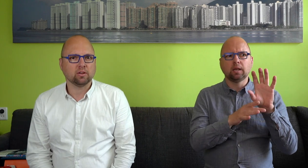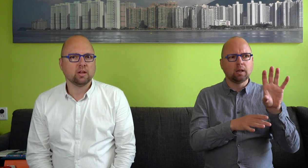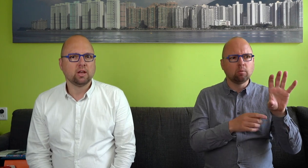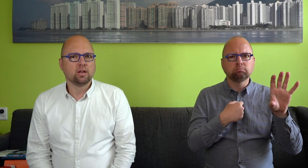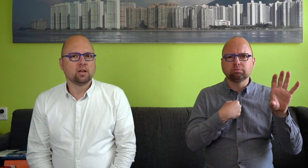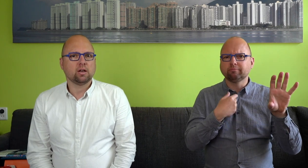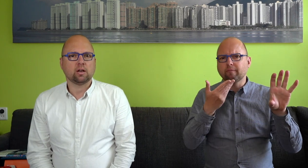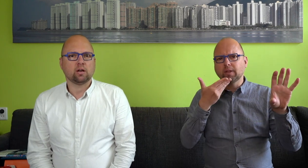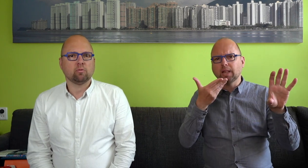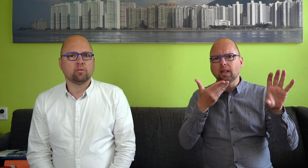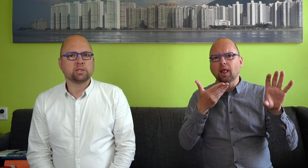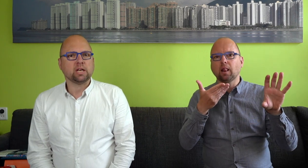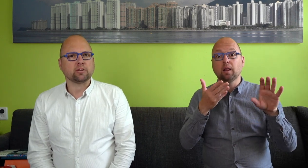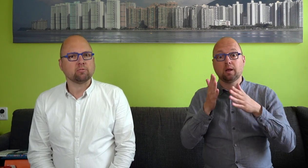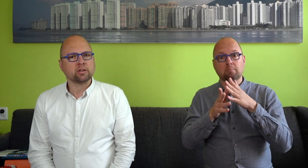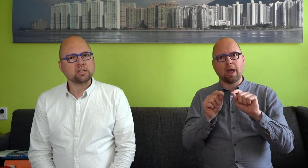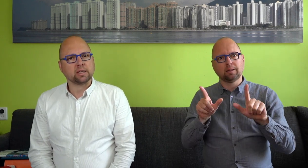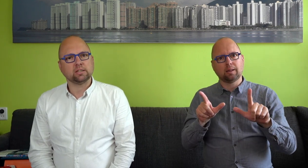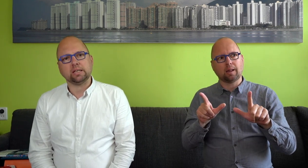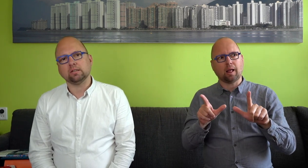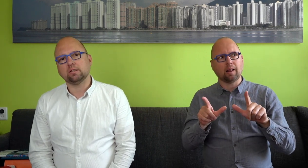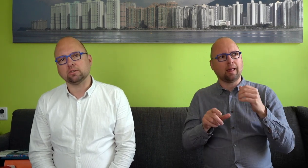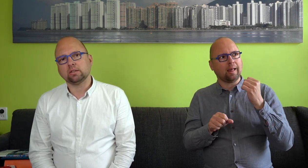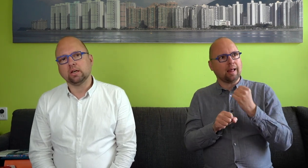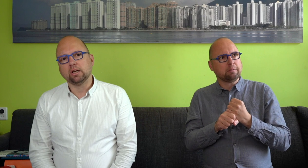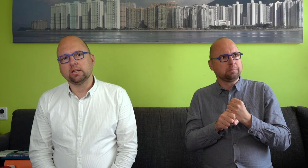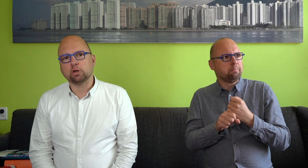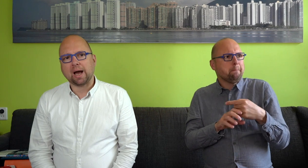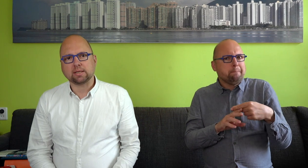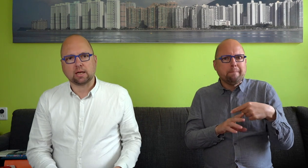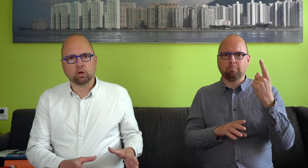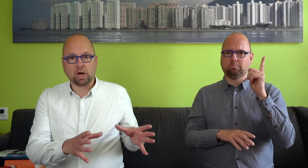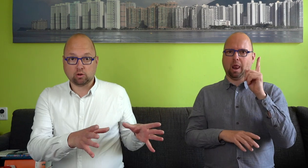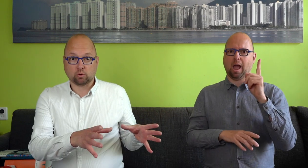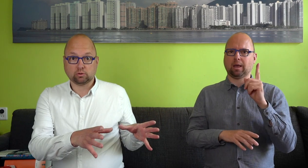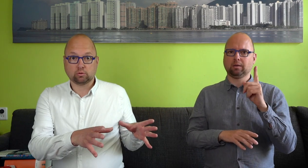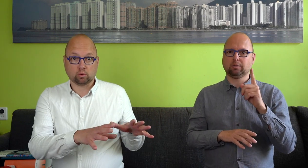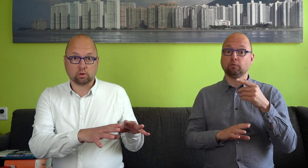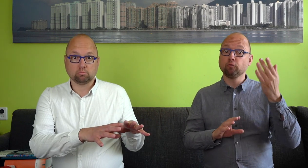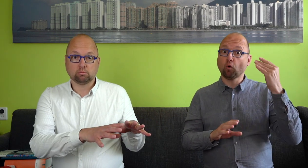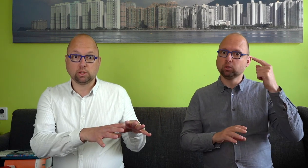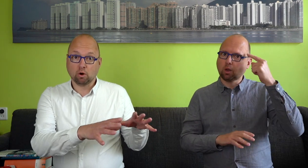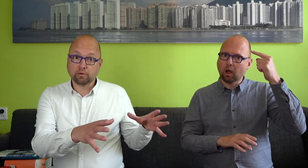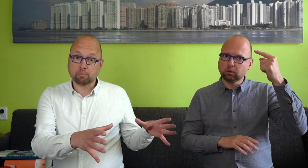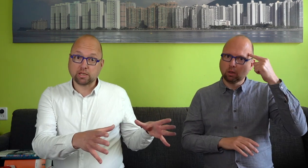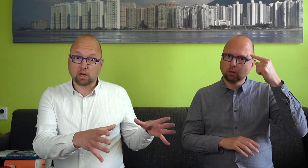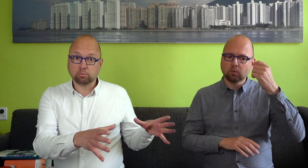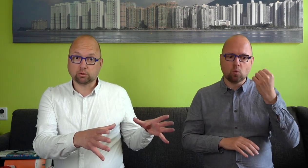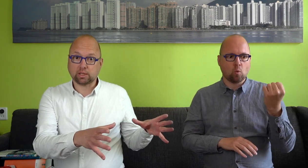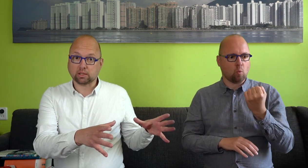we misschien altijd wel dachten, in de zin dat die gebarentaal gebruikt wordt door die dove gemeenschap, zo'n 30